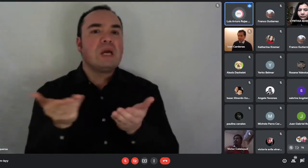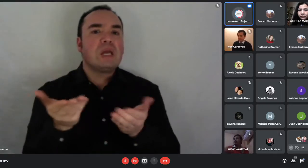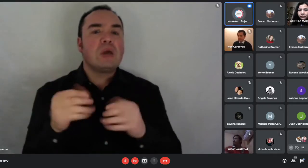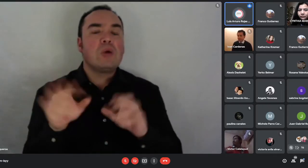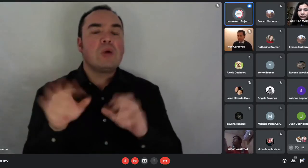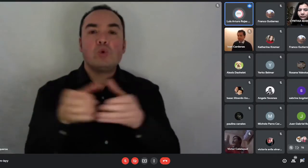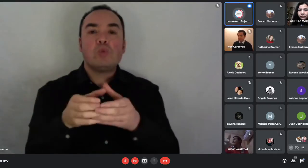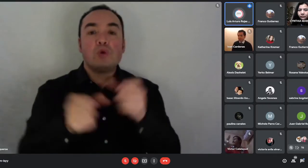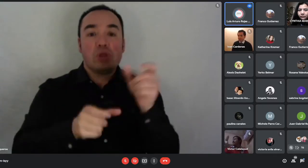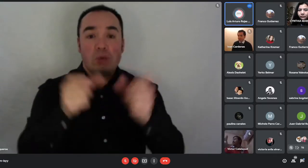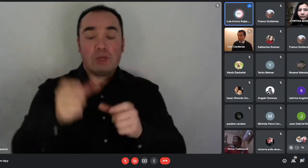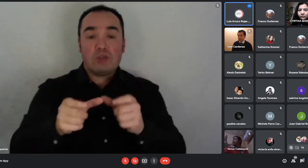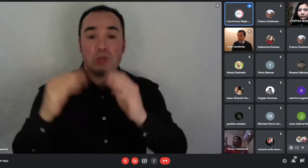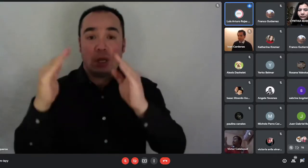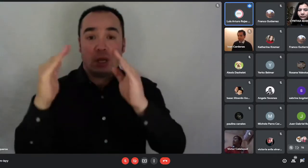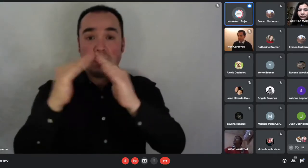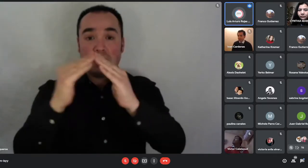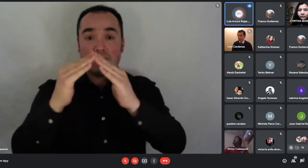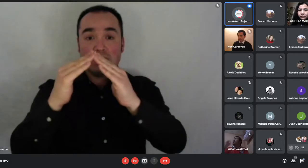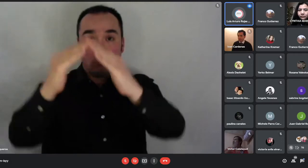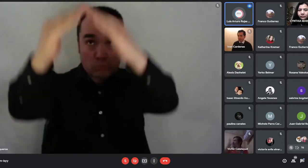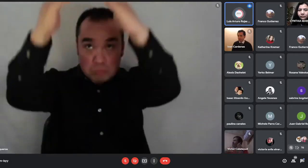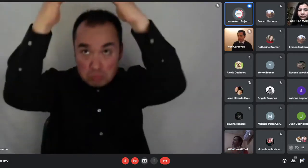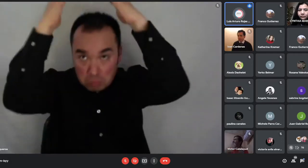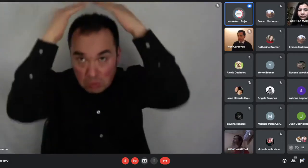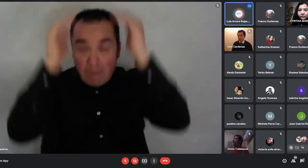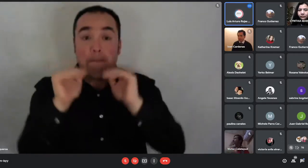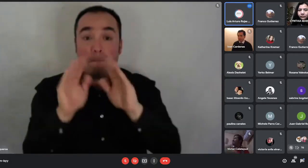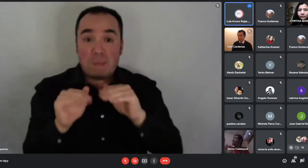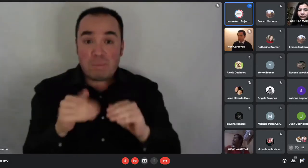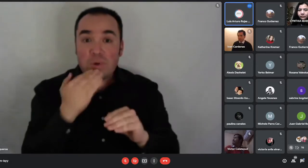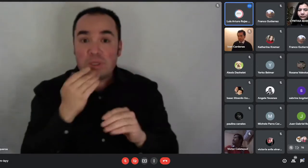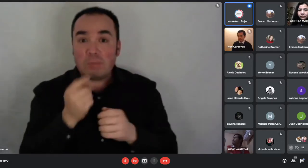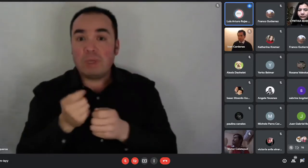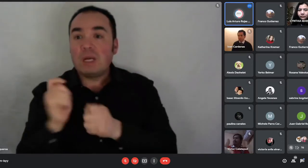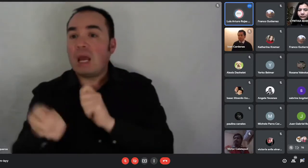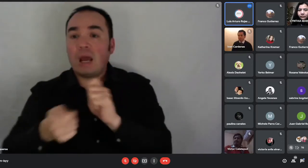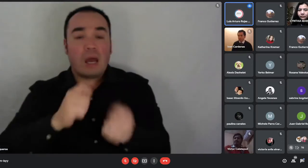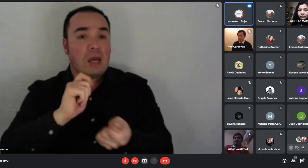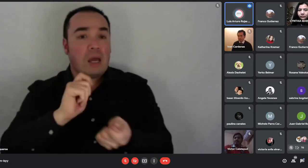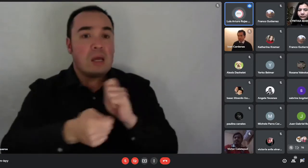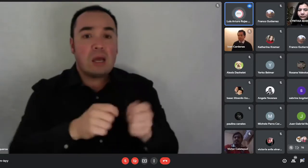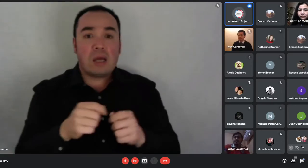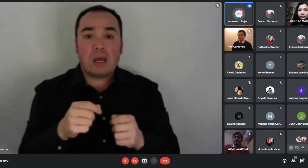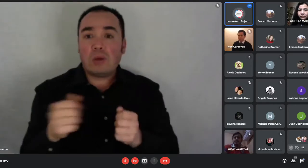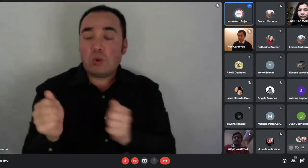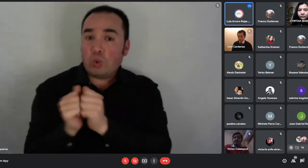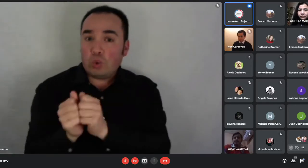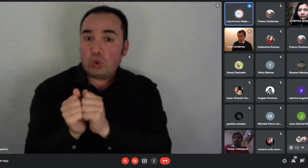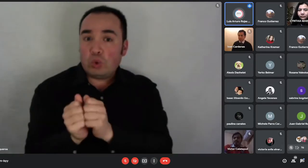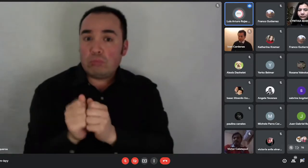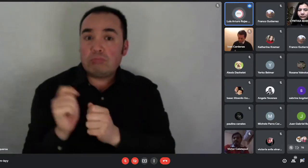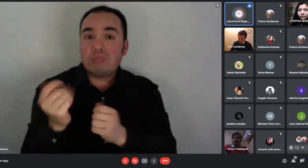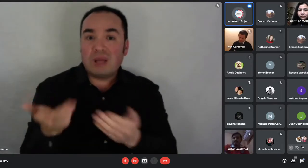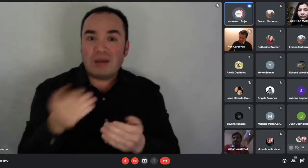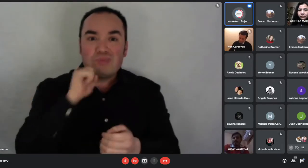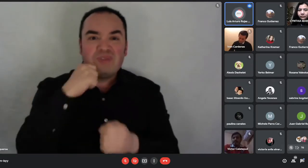gastos en común. Por lo tanto, podría en su declaración de grupo familiar haber personas que no